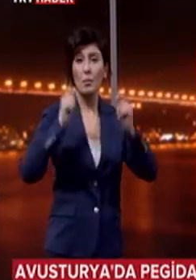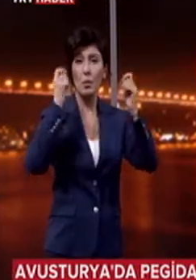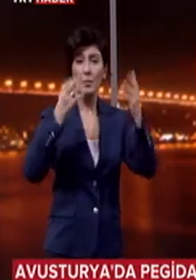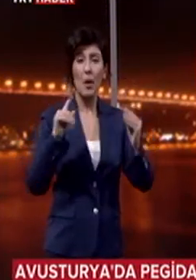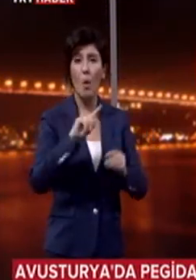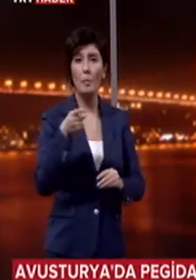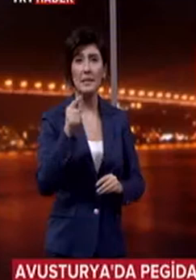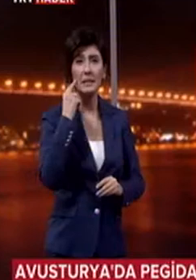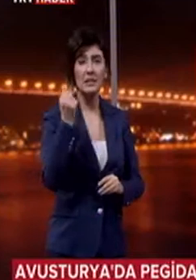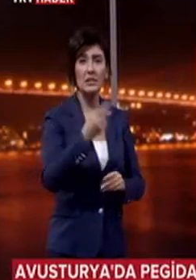merkezinde bir araya geldi.